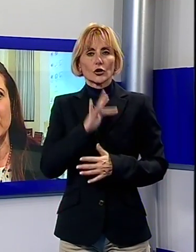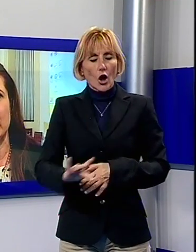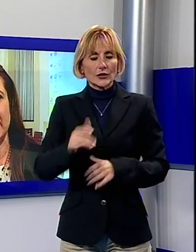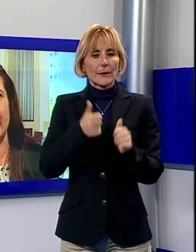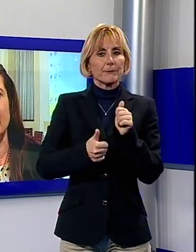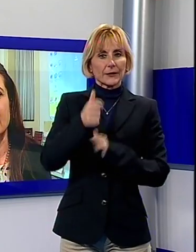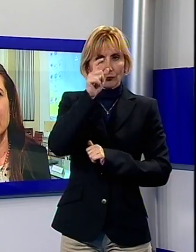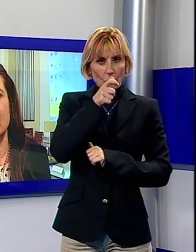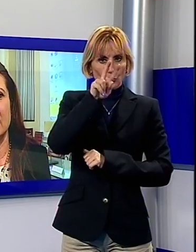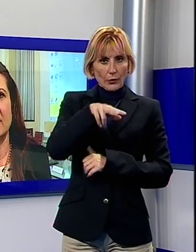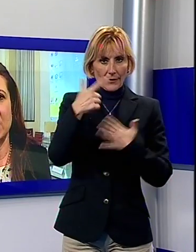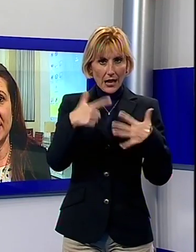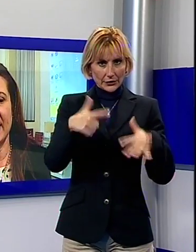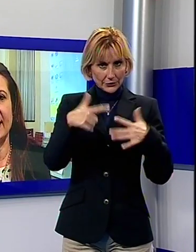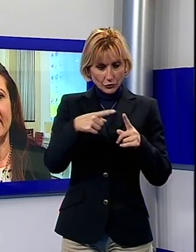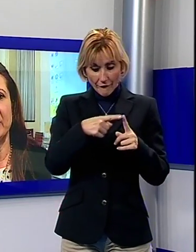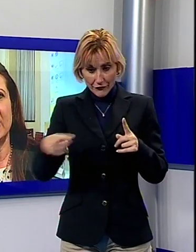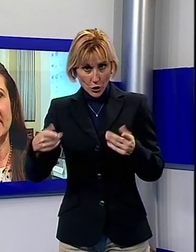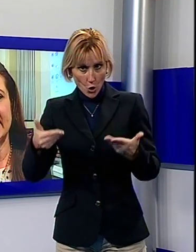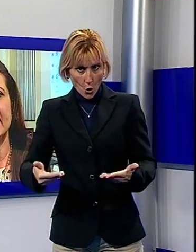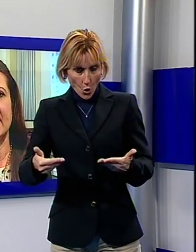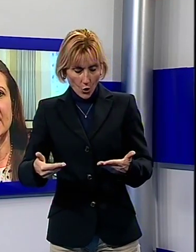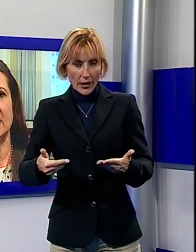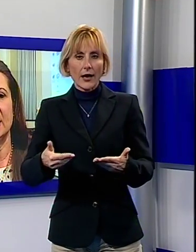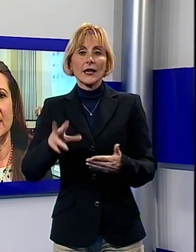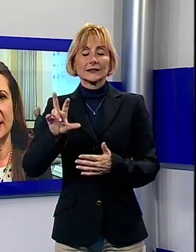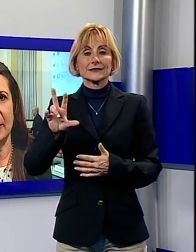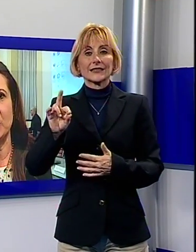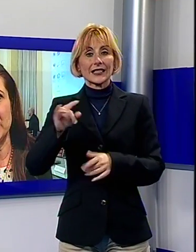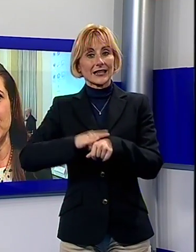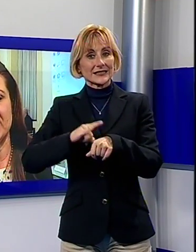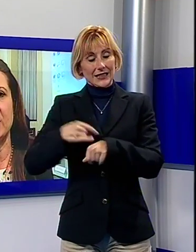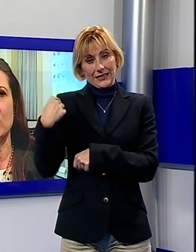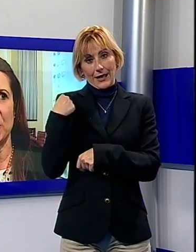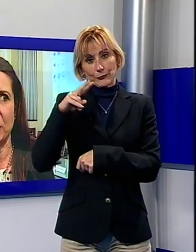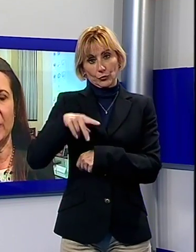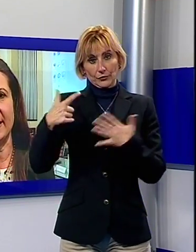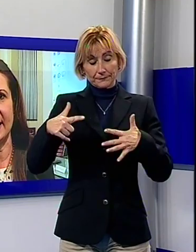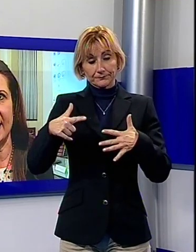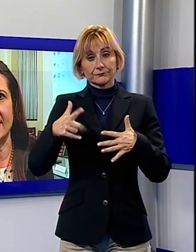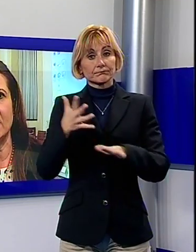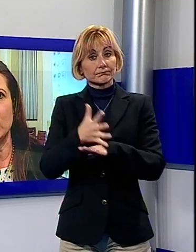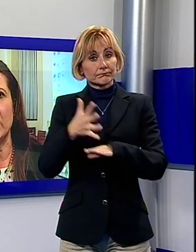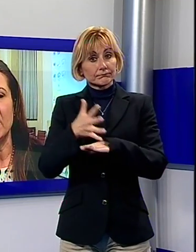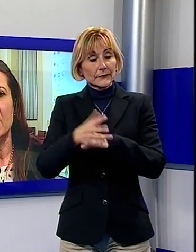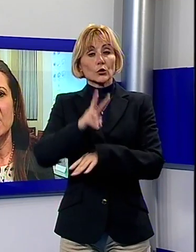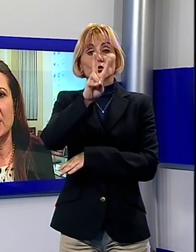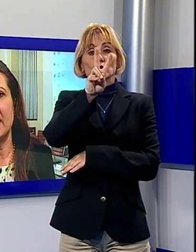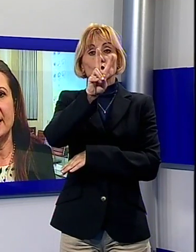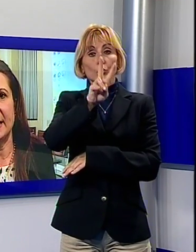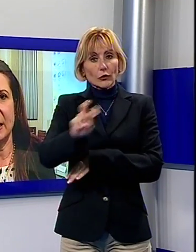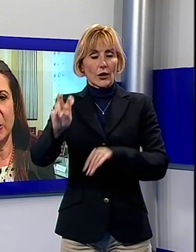gennaio 2017, fino al 30 settembre 2017, 290 casi, di cui